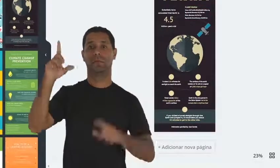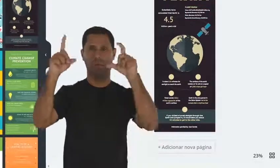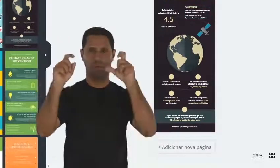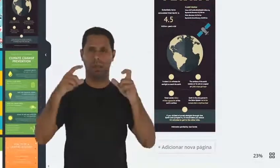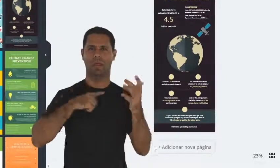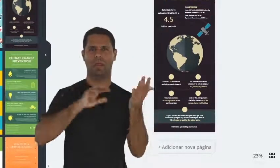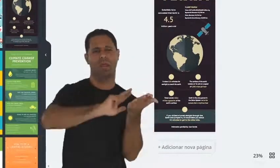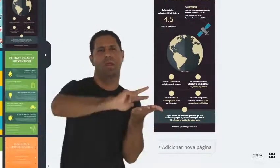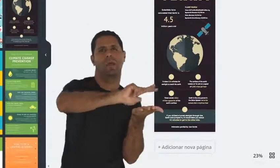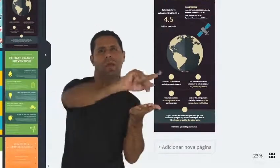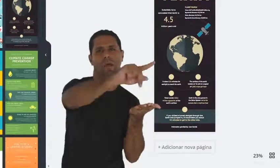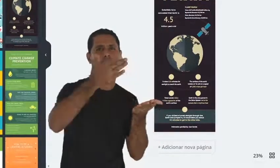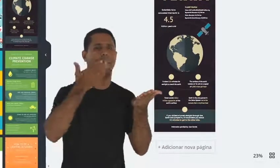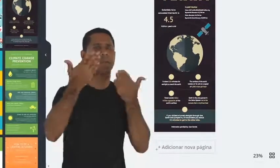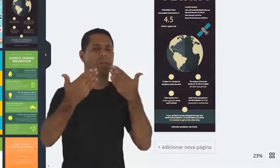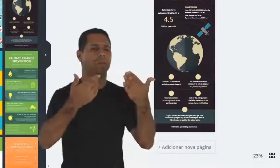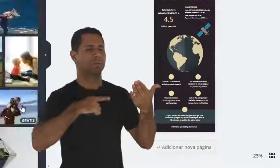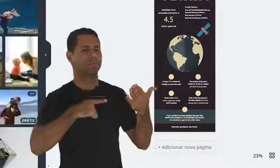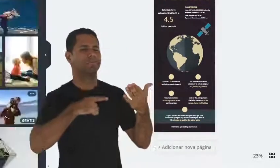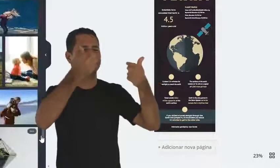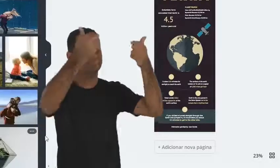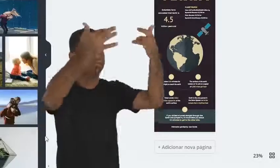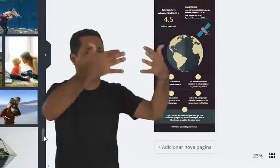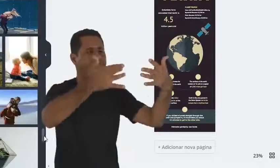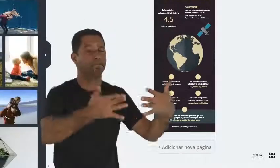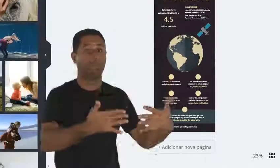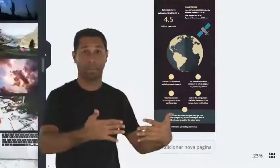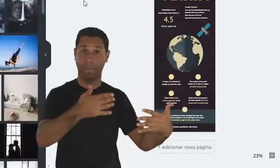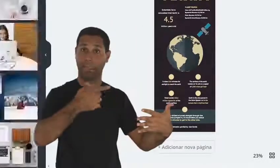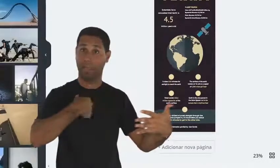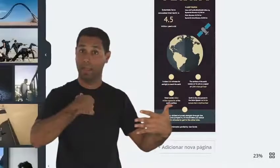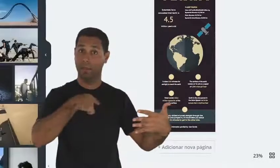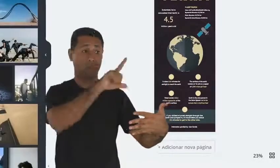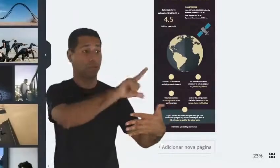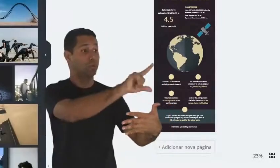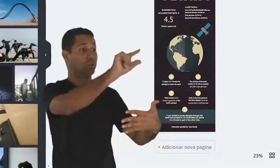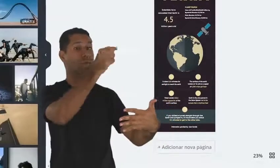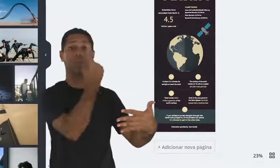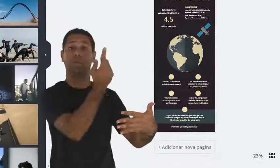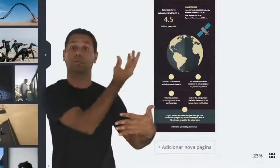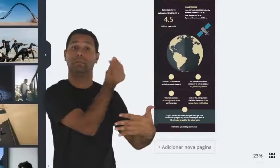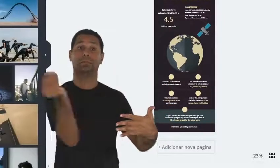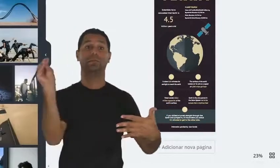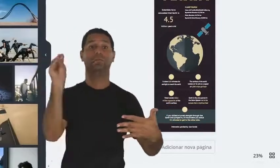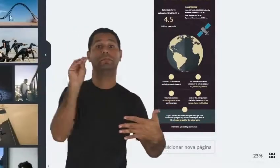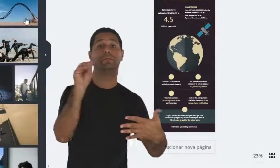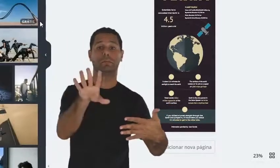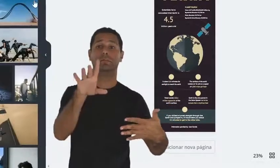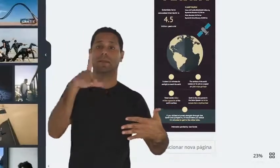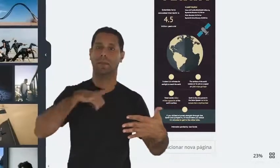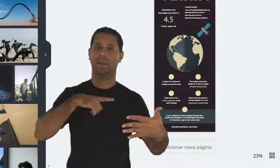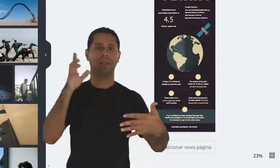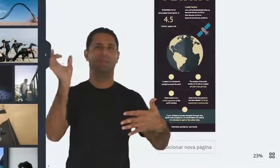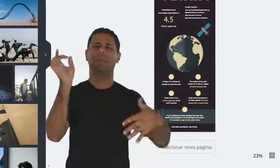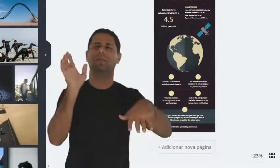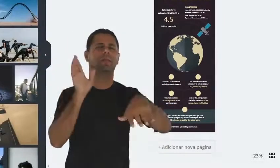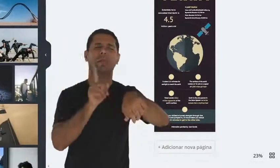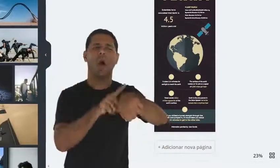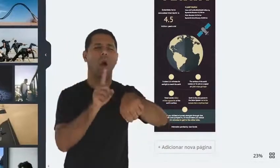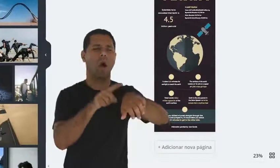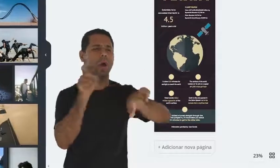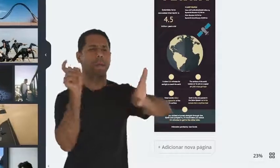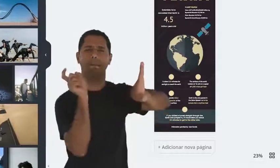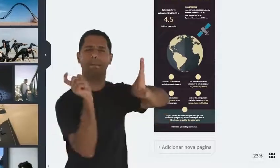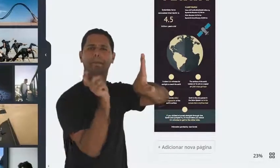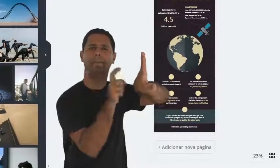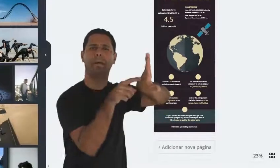Clicando em fotos, vão aparecer várias fotos, várias opções de fotos para você. Para você escolher uma foto, basta clicar e ele